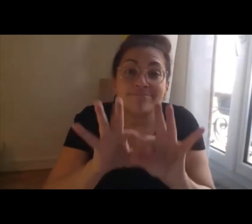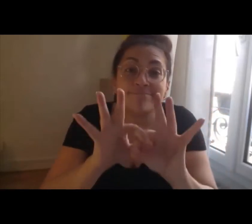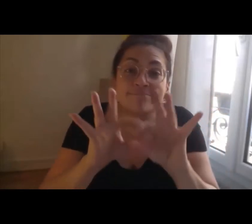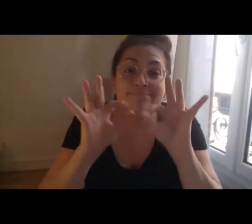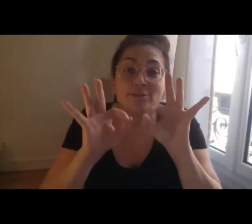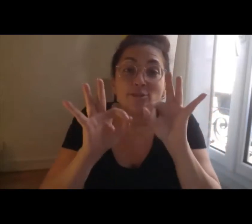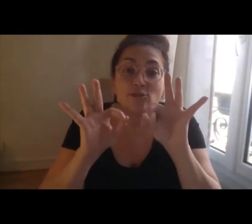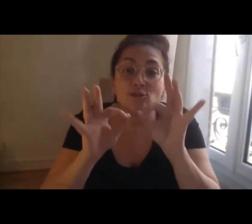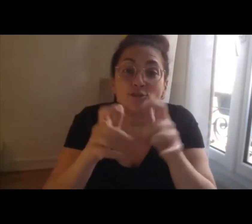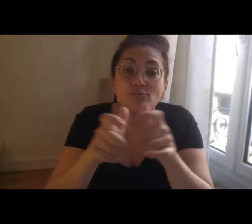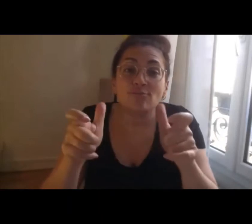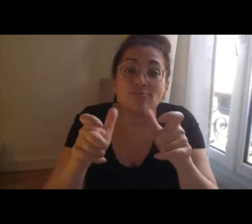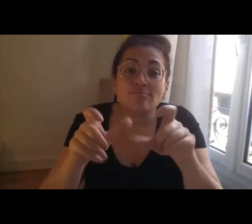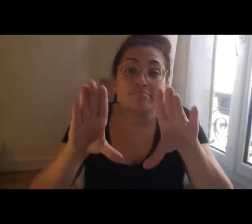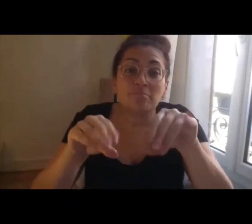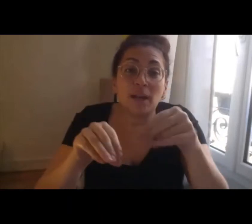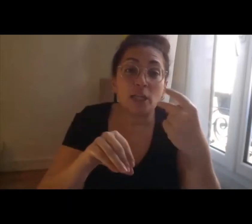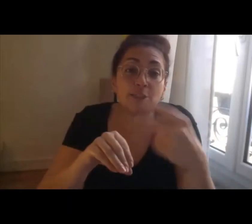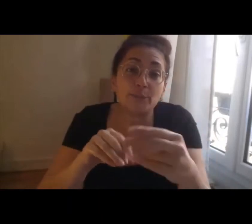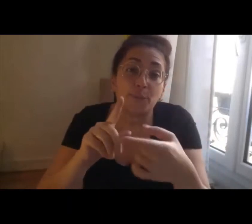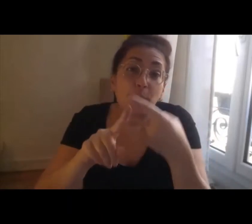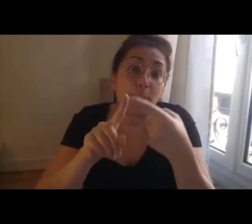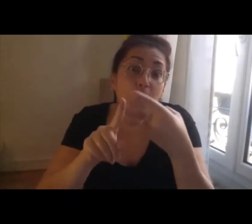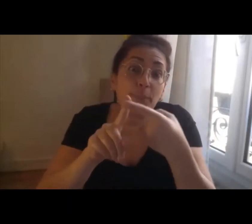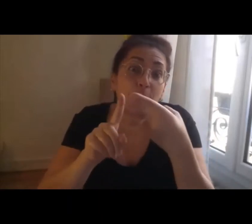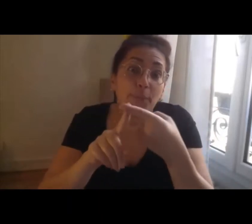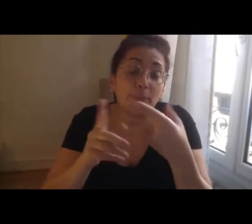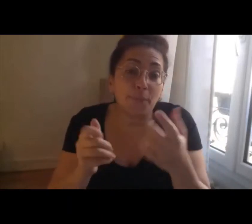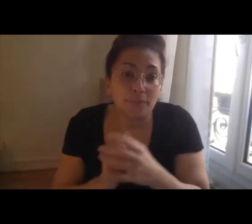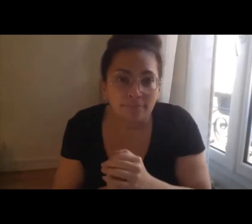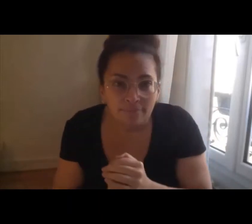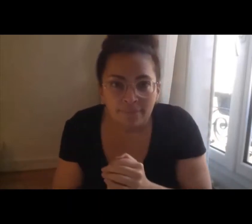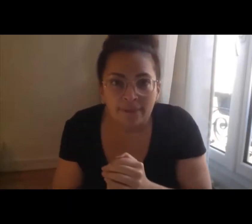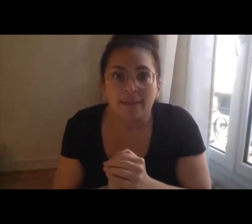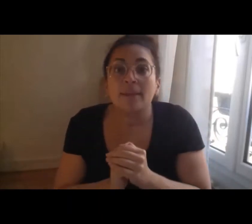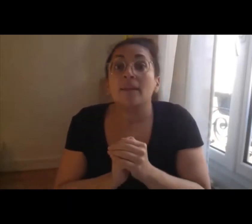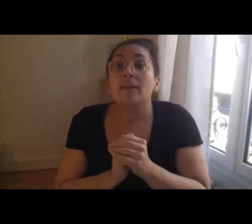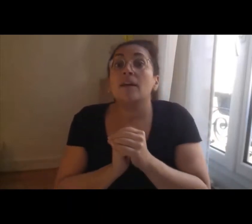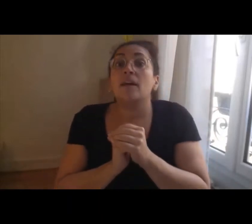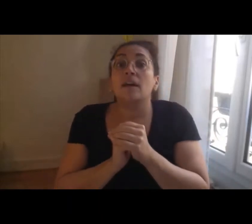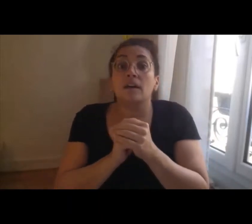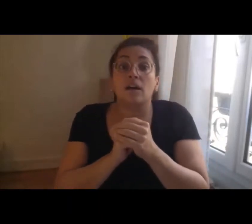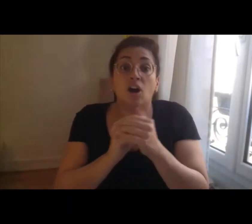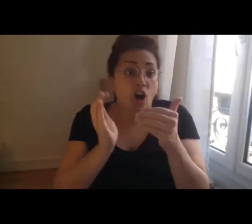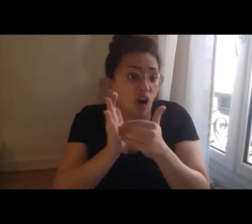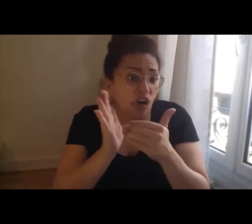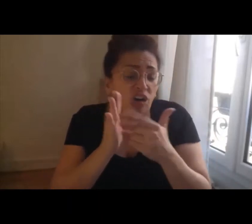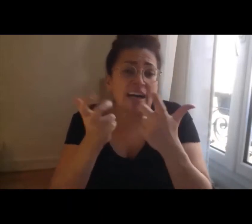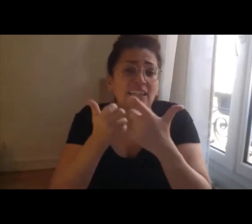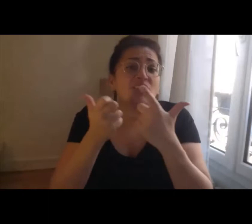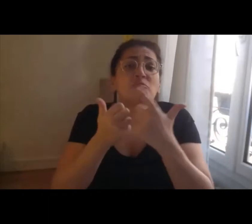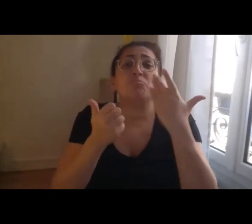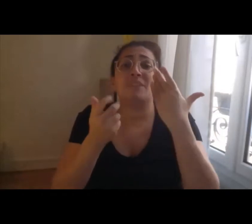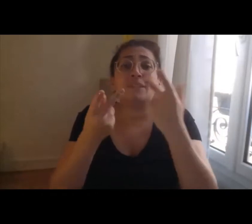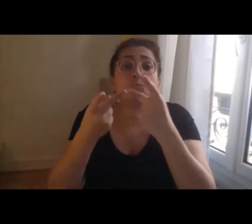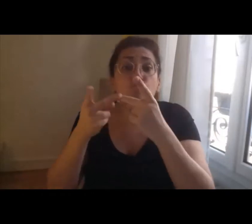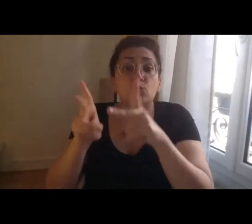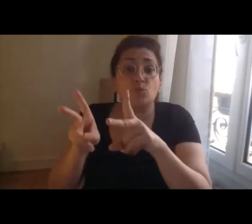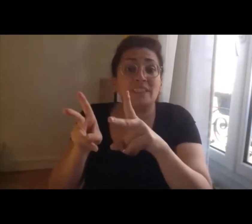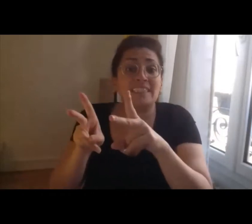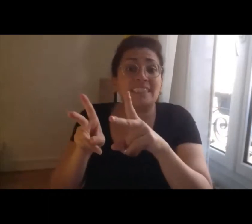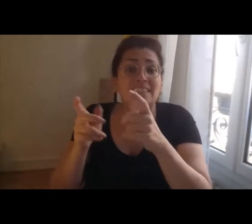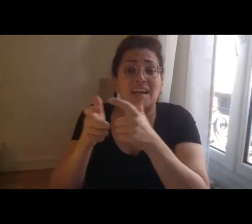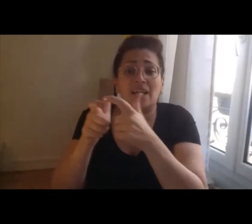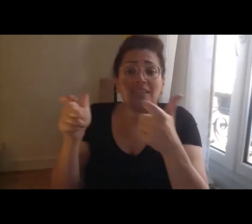centrale et bien évidemment aussi qu'elle associe les acteurs publics qui peuvent accepter de se laisser questionner, interpeller